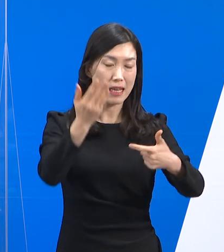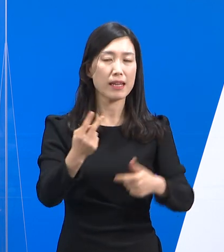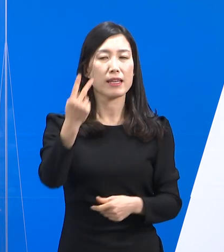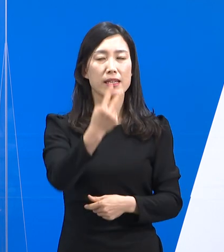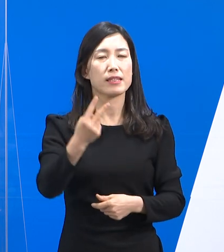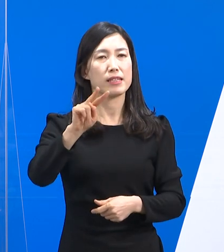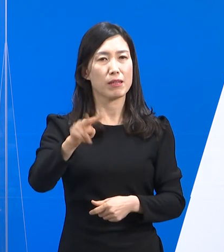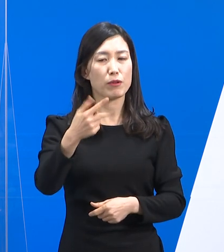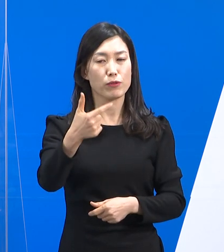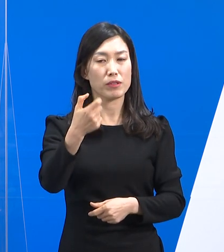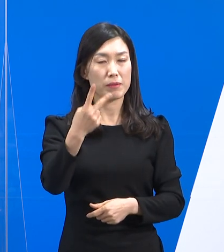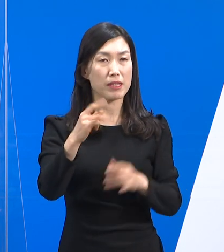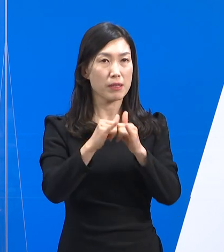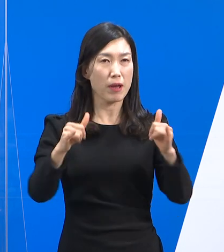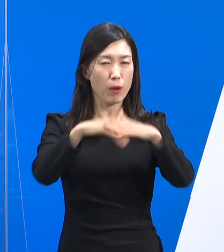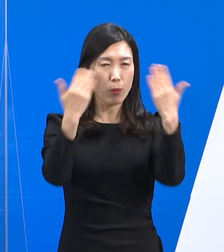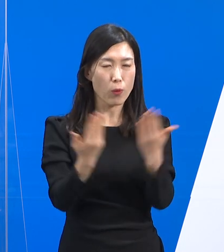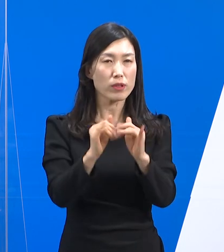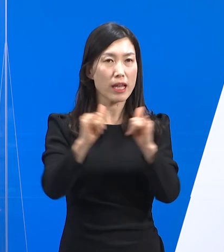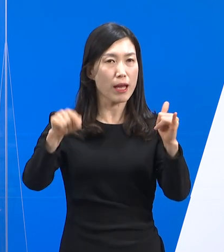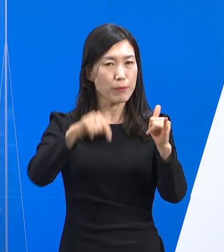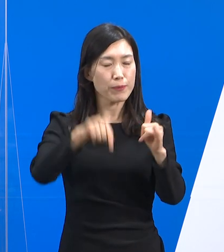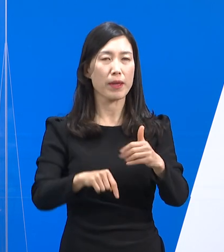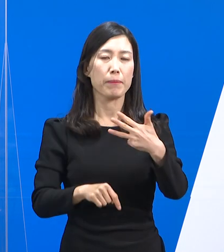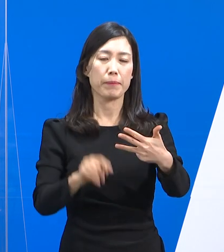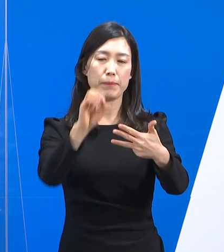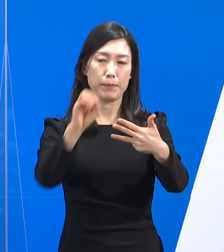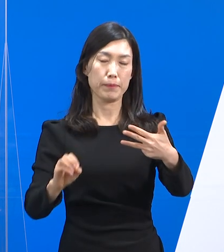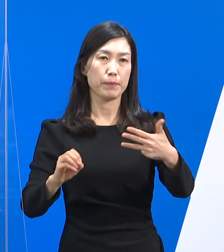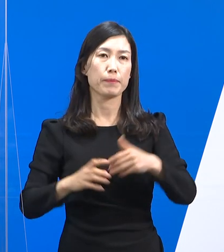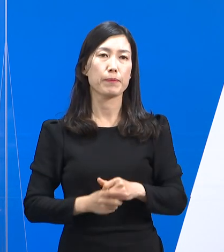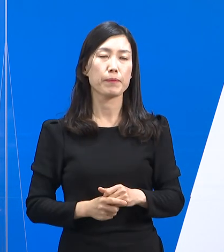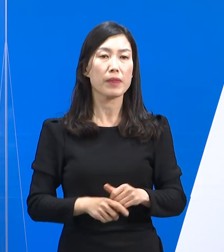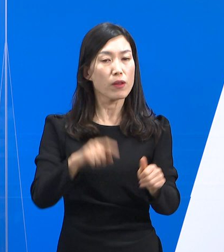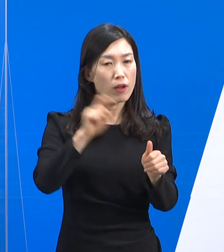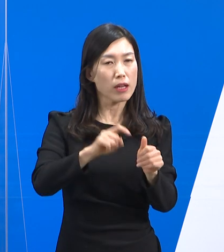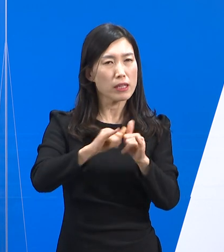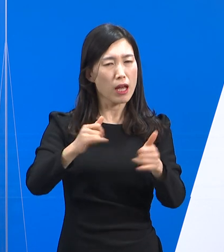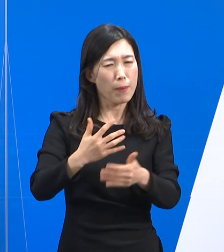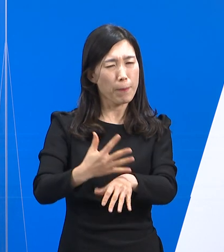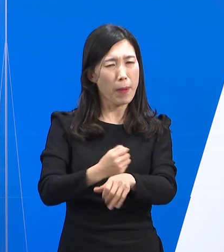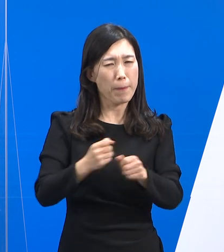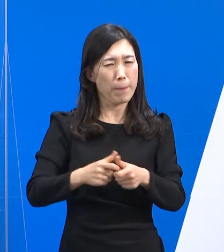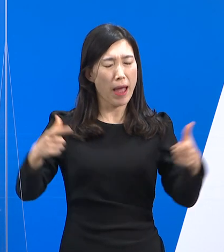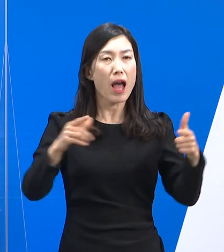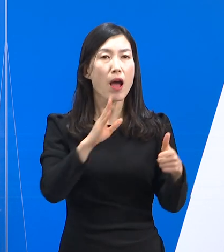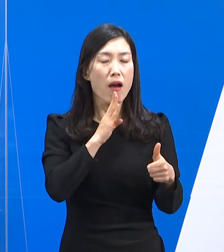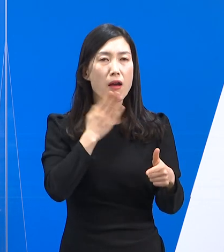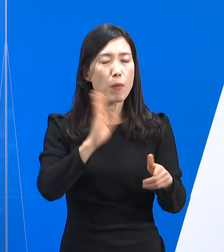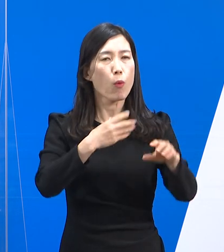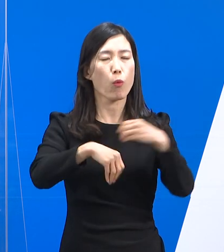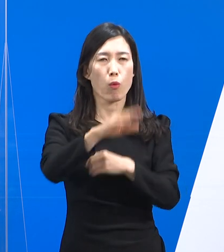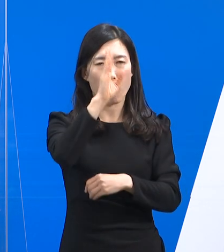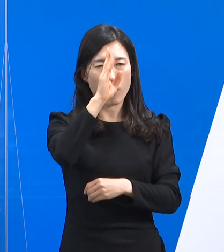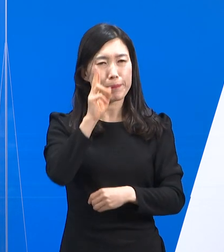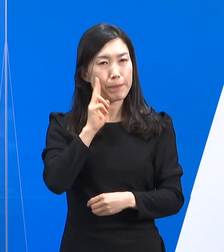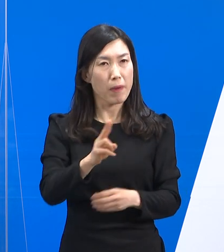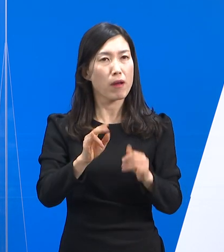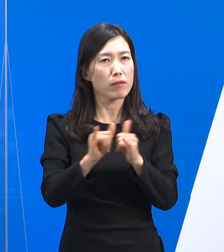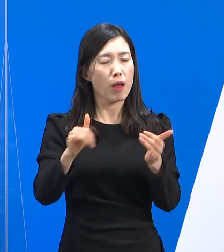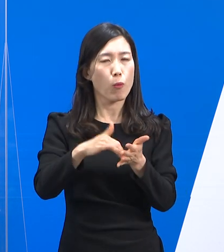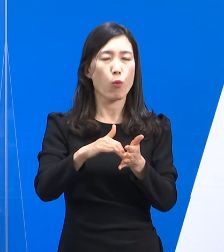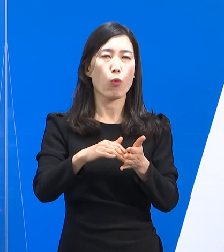,262명으로 전체 확진자 중 8%입니다. 확진자는 급증한 방면 중증화율 치명률은